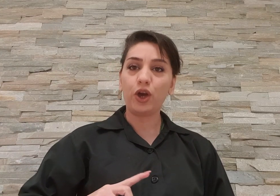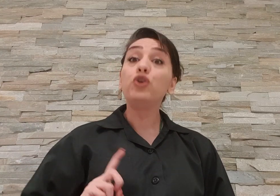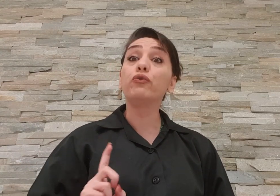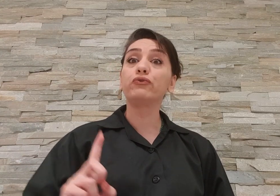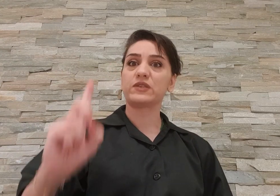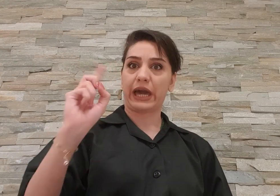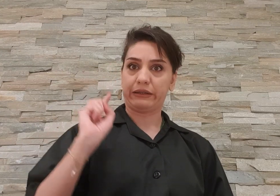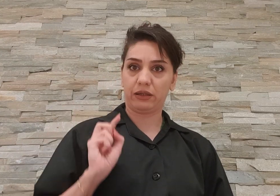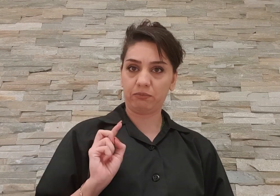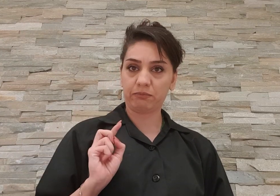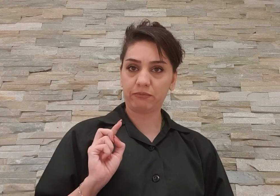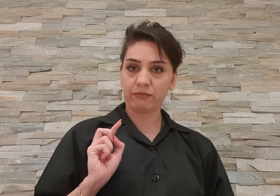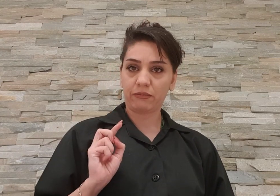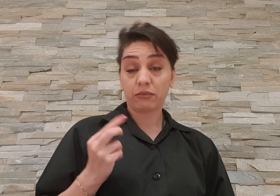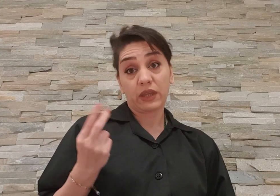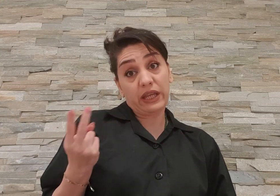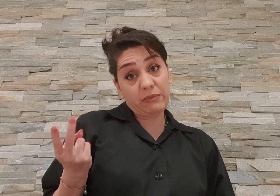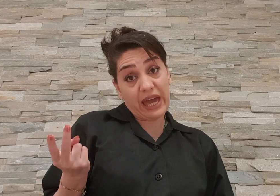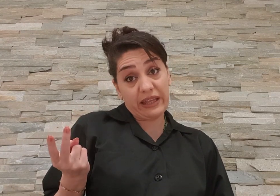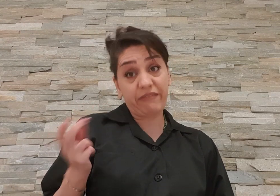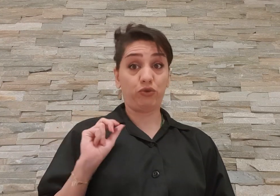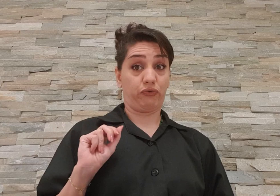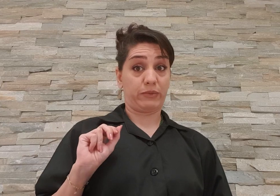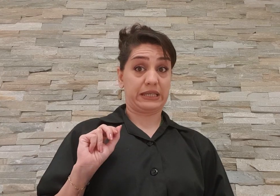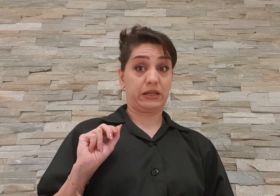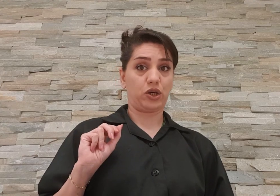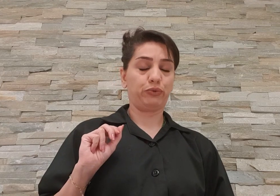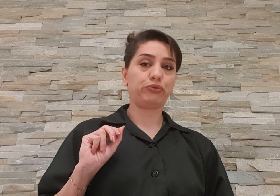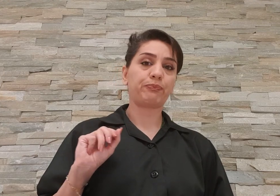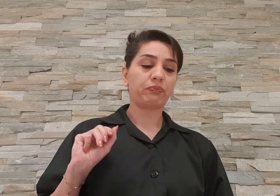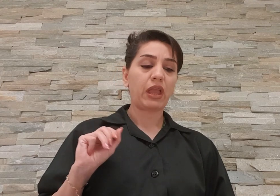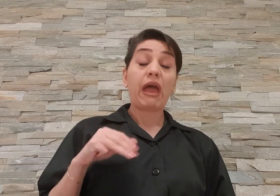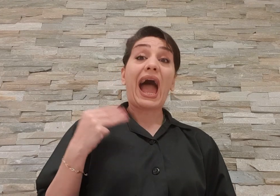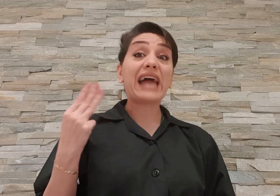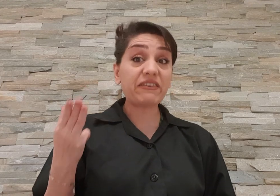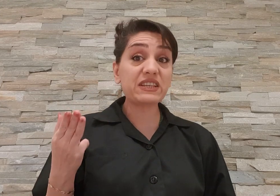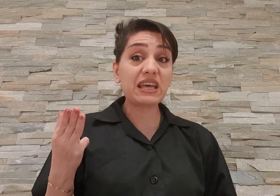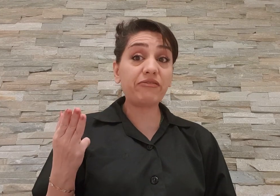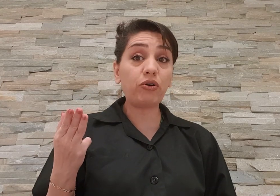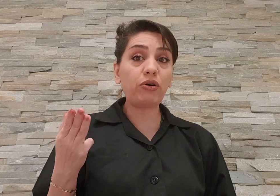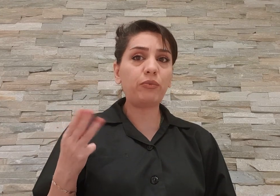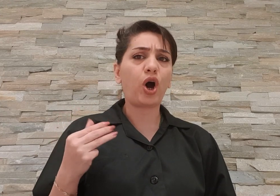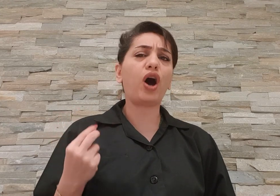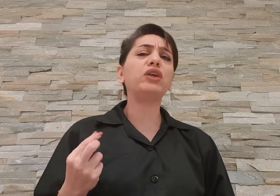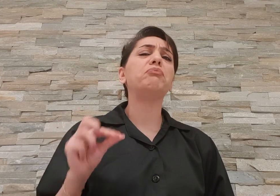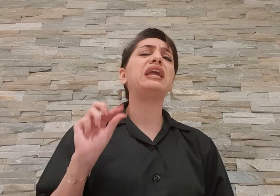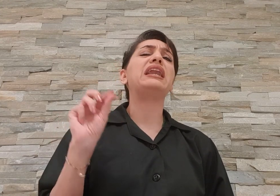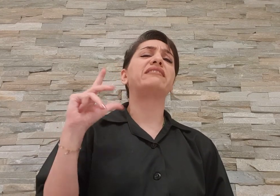نفوز کرده ایم اینم که هدف دوم سریال بود هدف سوام آی ملت